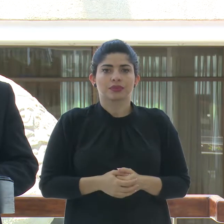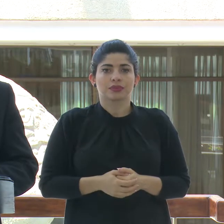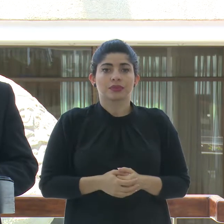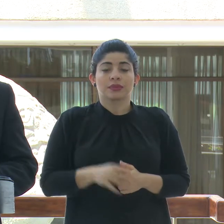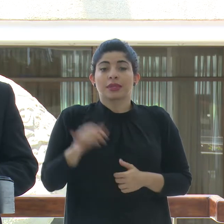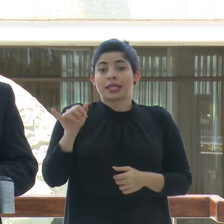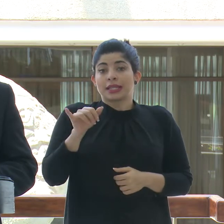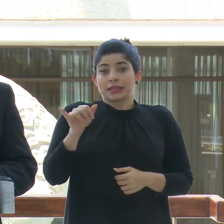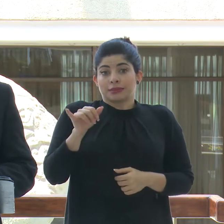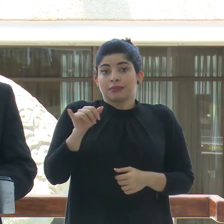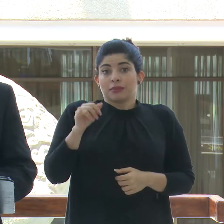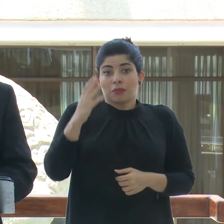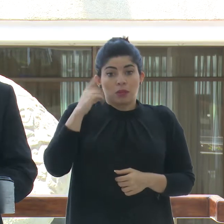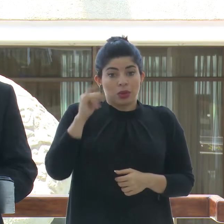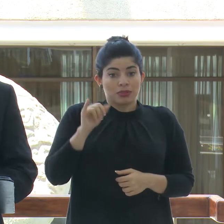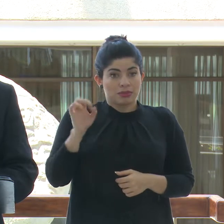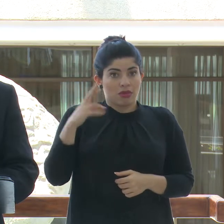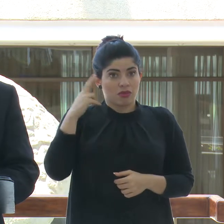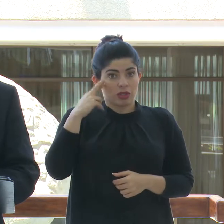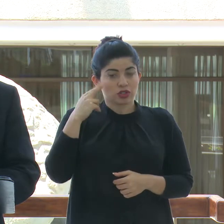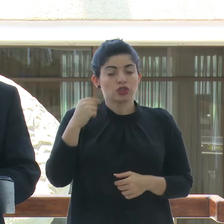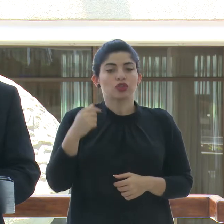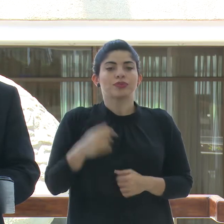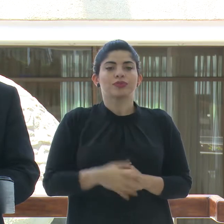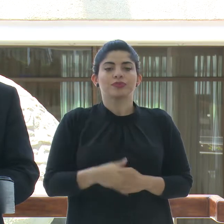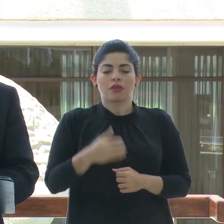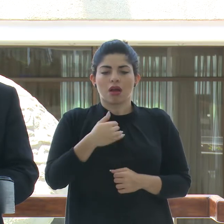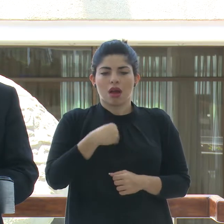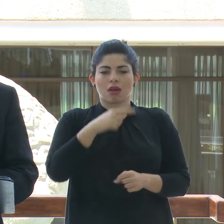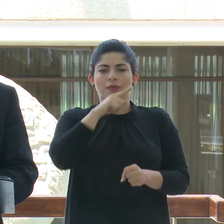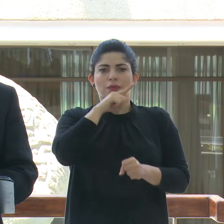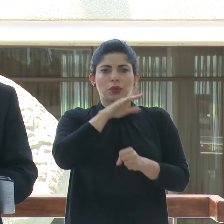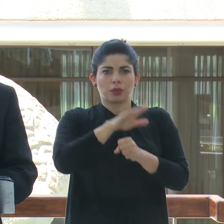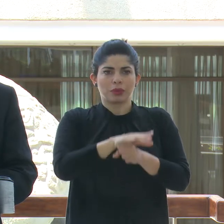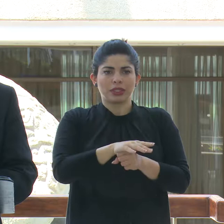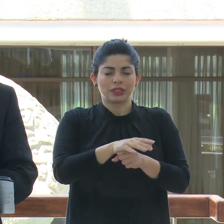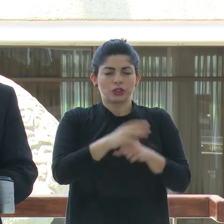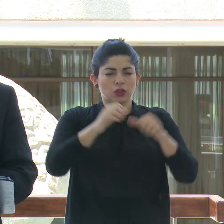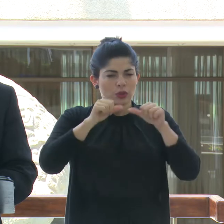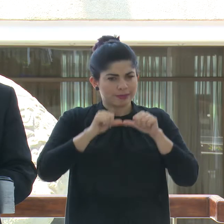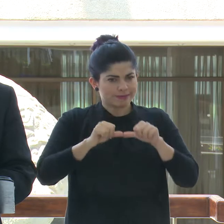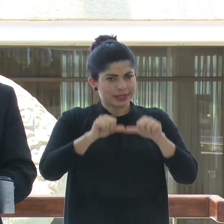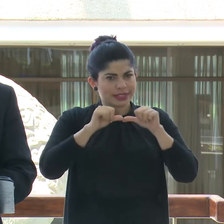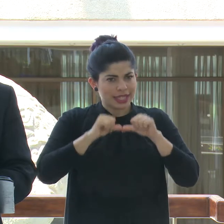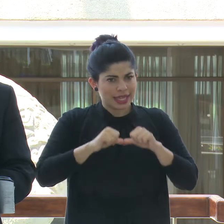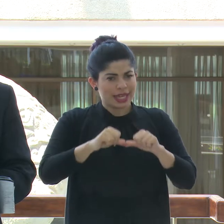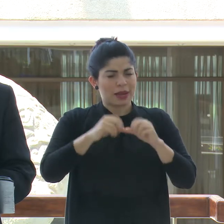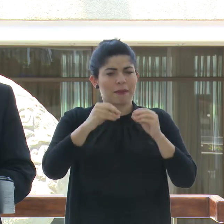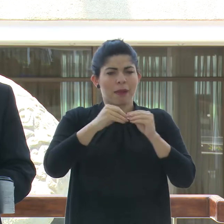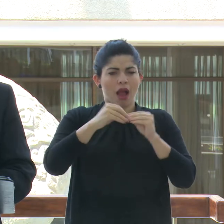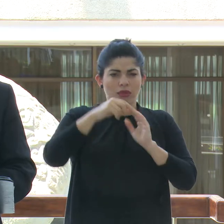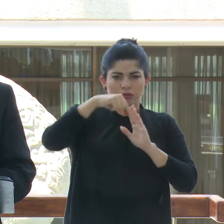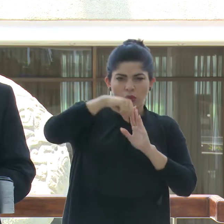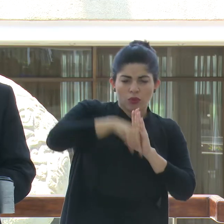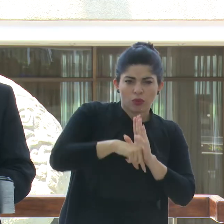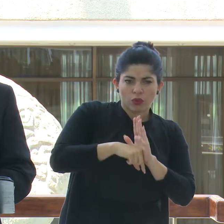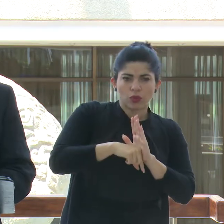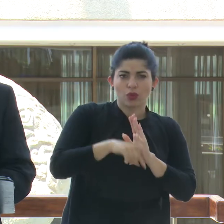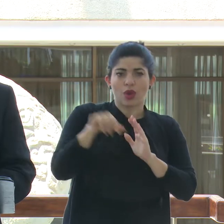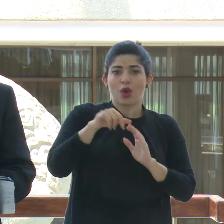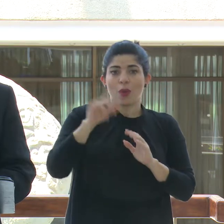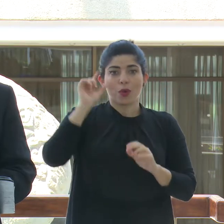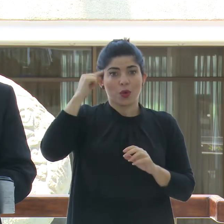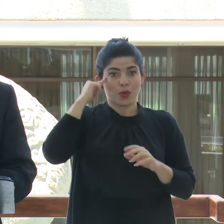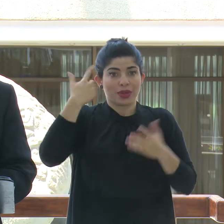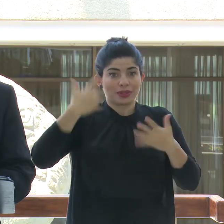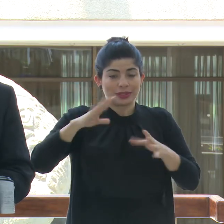Asimismo, también el compromiso de continuar y profundizar, como lo ha hecho